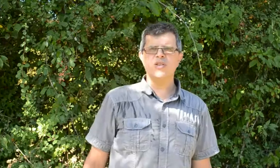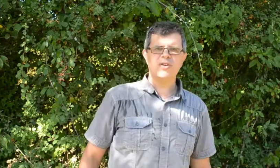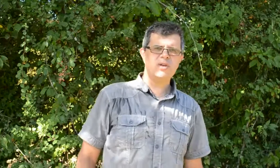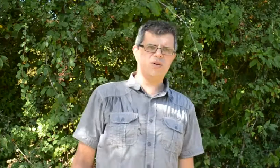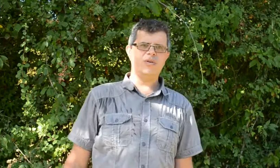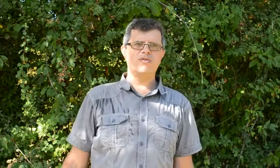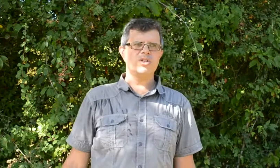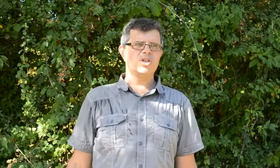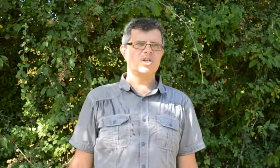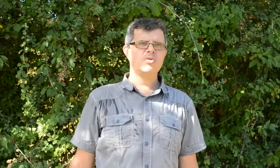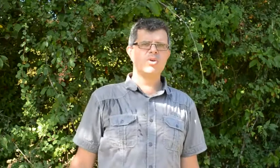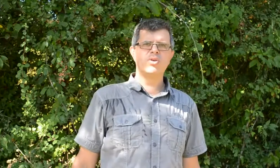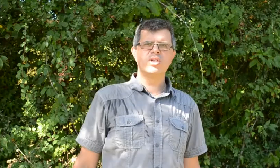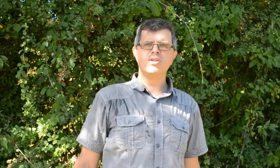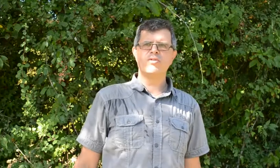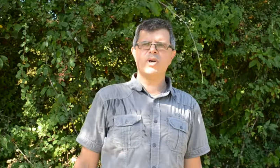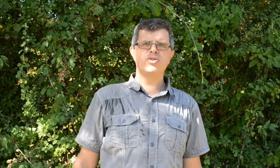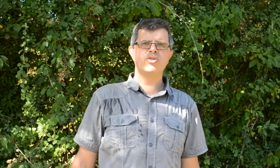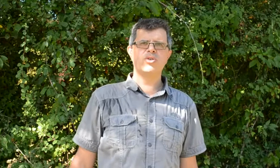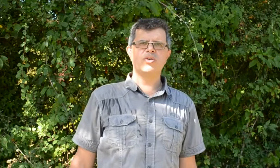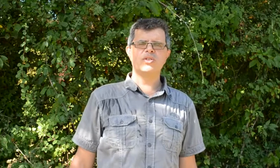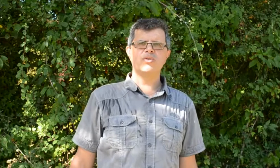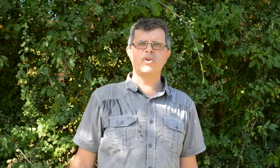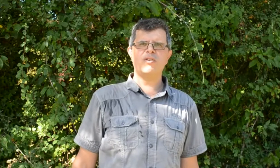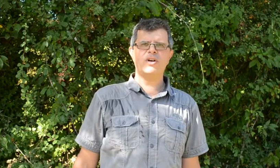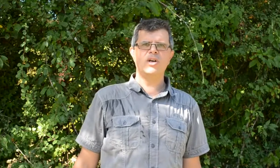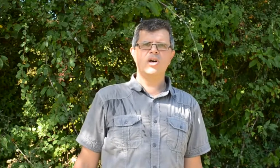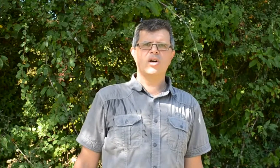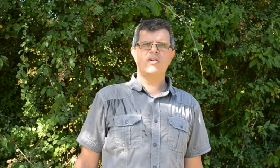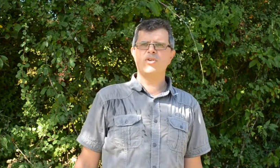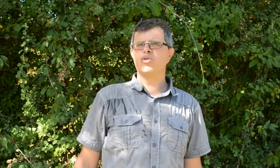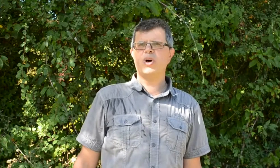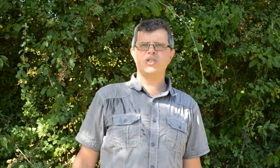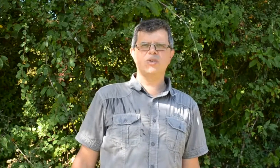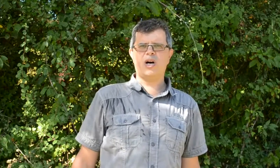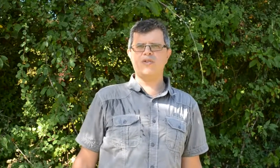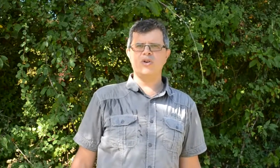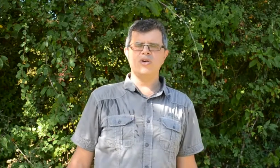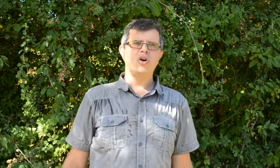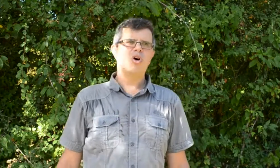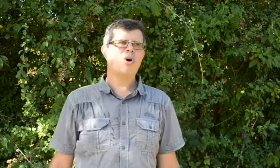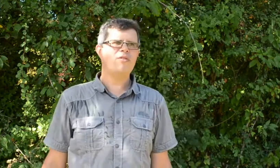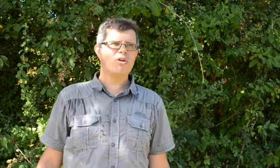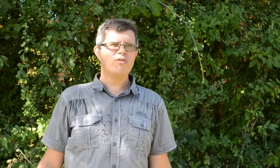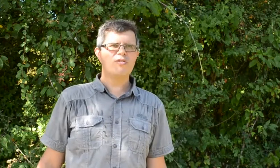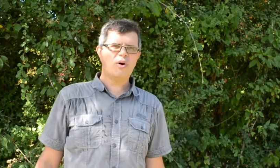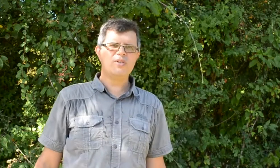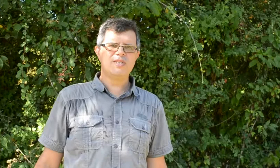effet, on voit des numéros qui ne vont pas de 0 à 20 comme avant. Donc par exemple, auparavant quand on voulait faire 17,